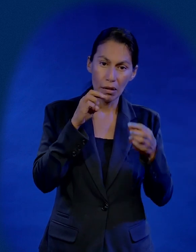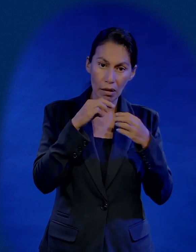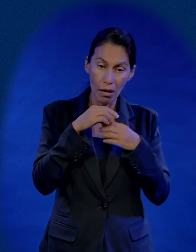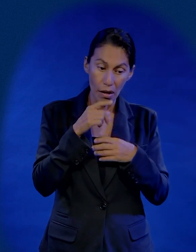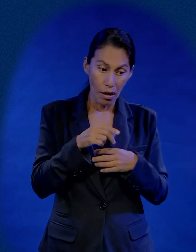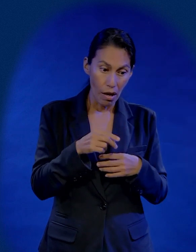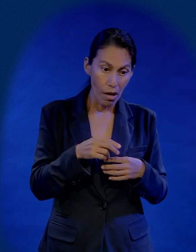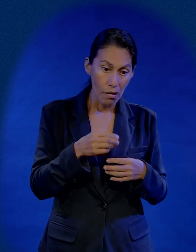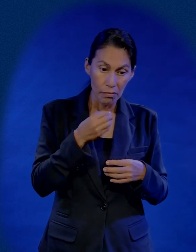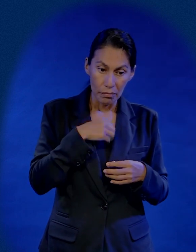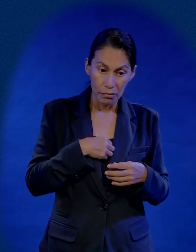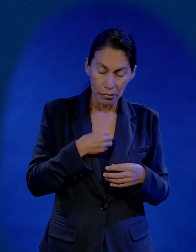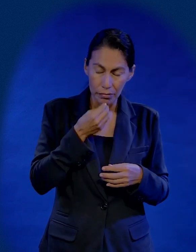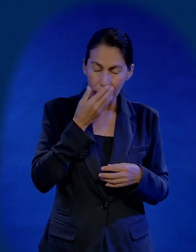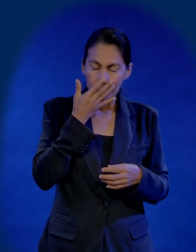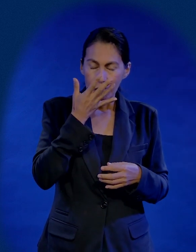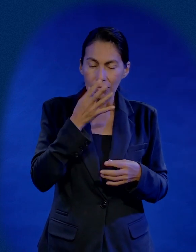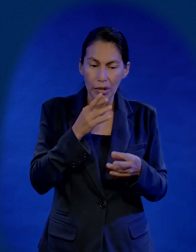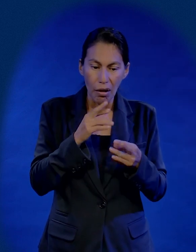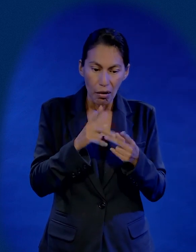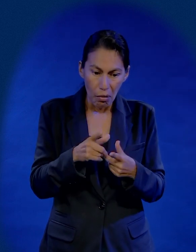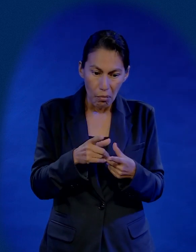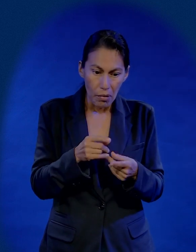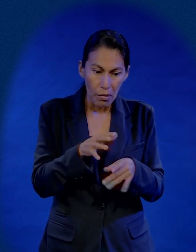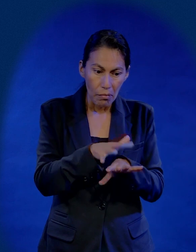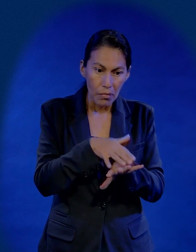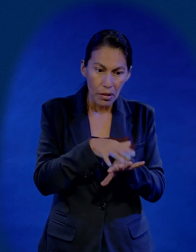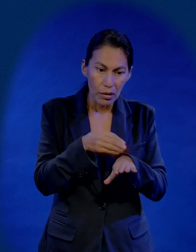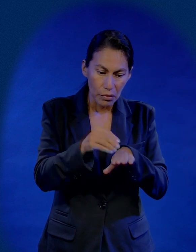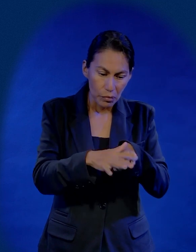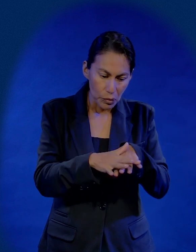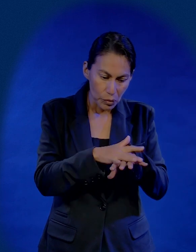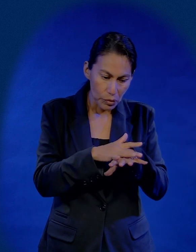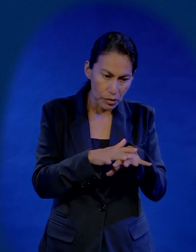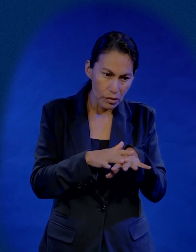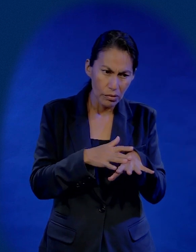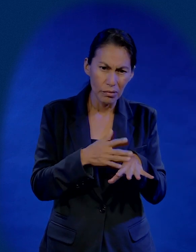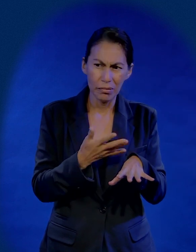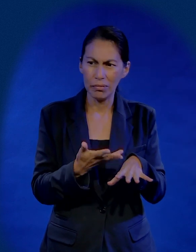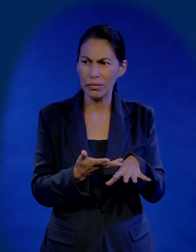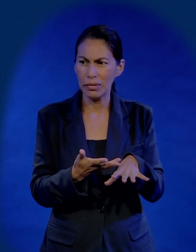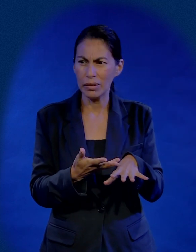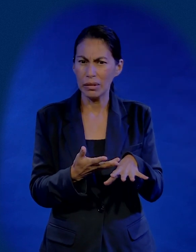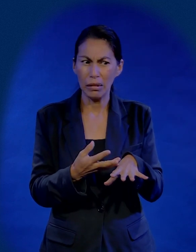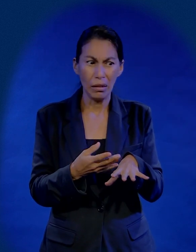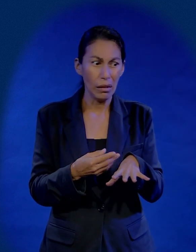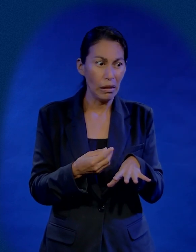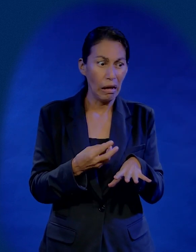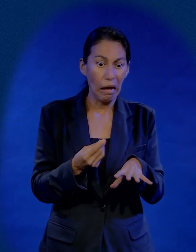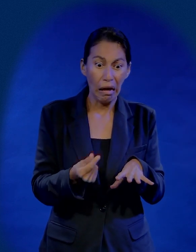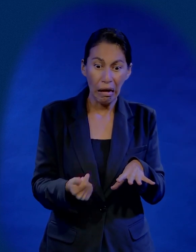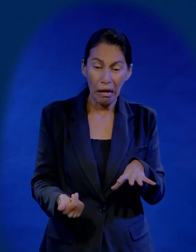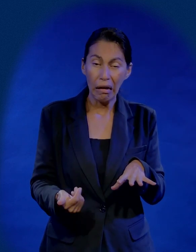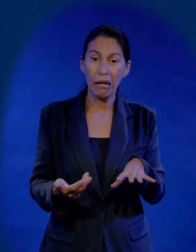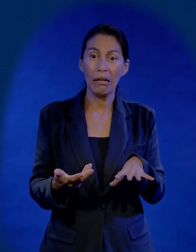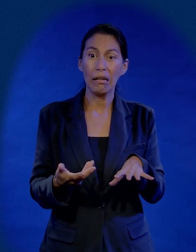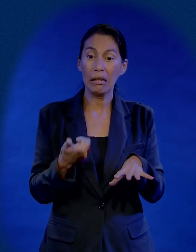lavar los pies. Judas, ese perfume, pero sí. Ay, qué desperdicio. O sea,